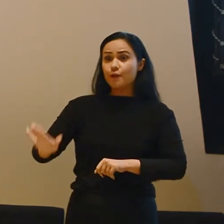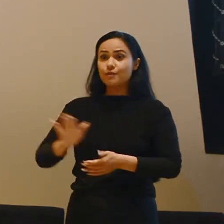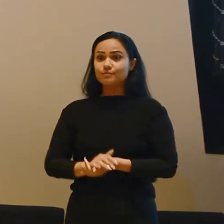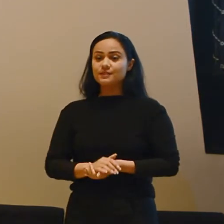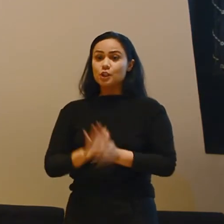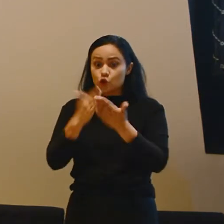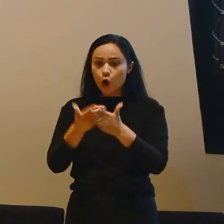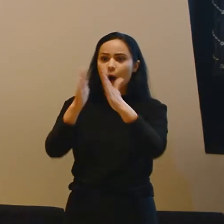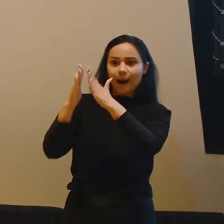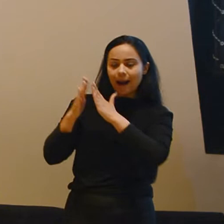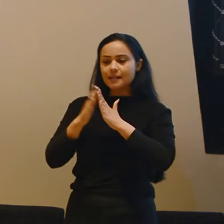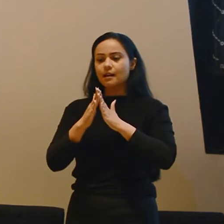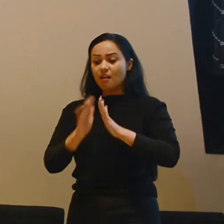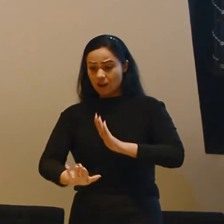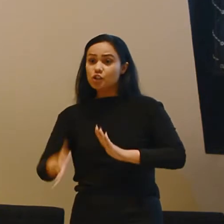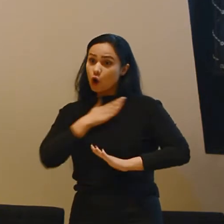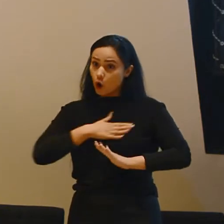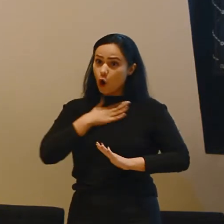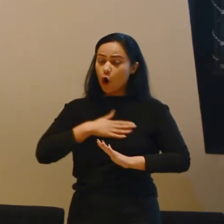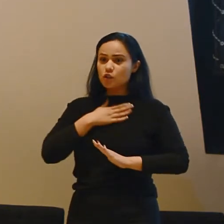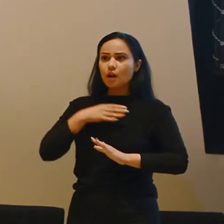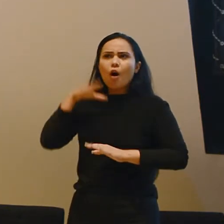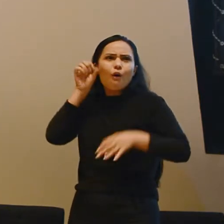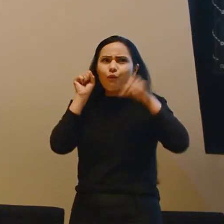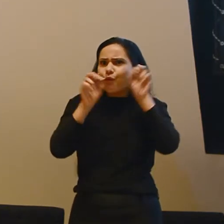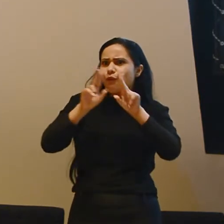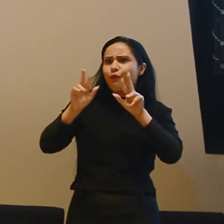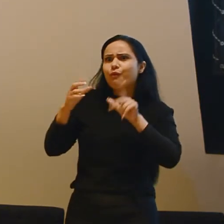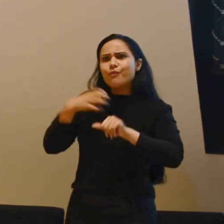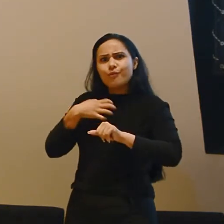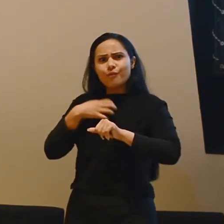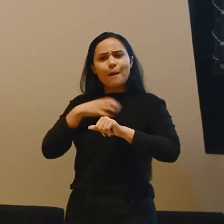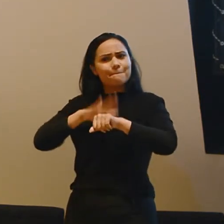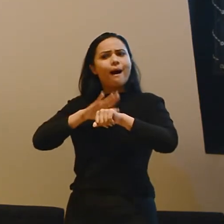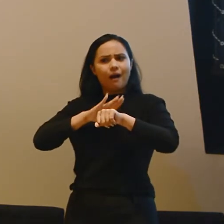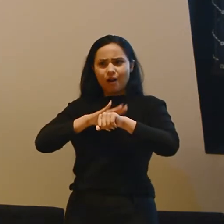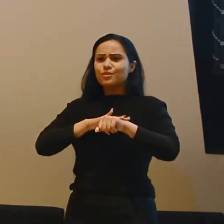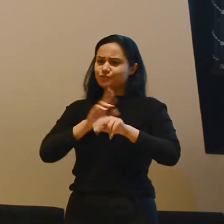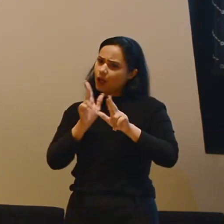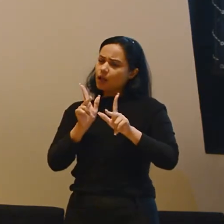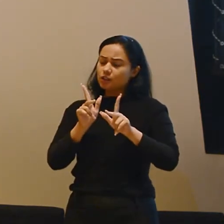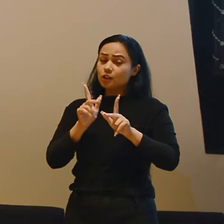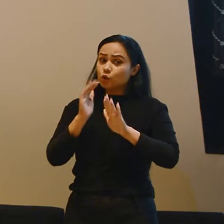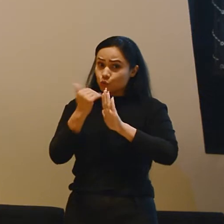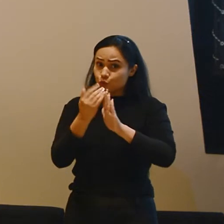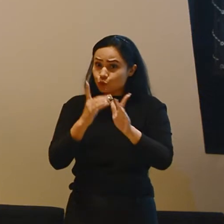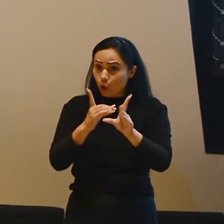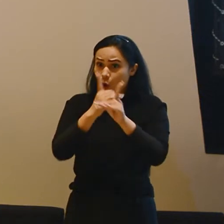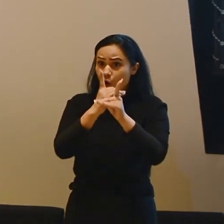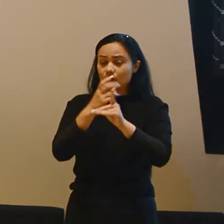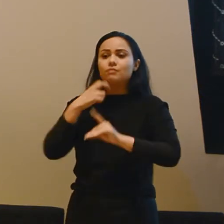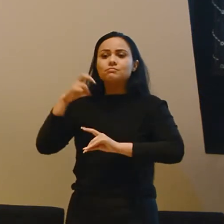em casa, a criança gosta de muito som, diferente do adulto que tem uma sensibilidade maior. Então tudo isso a gente encontra